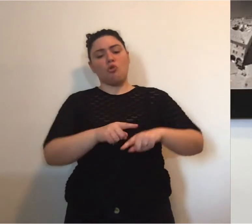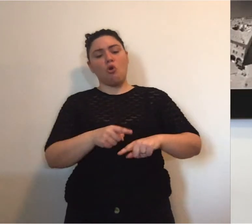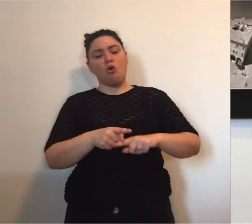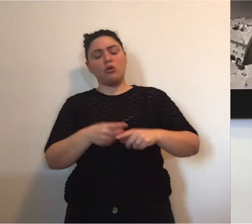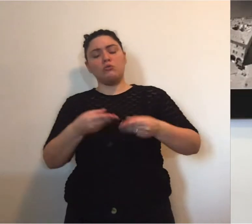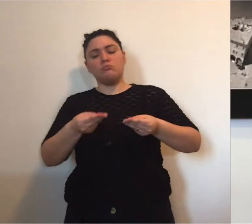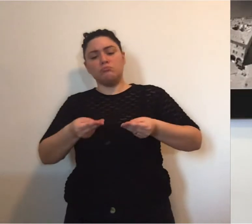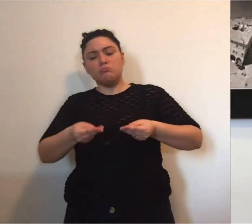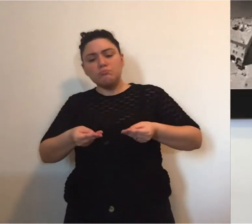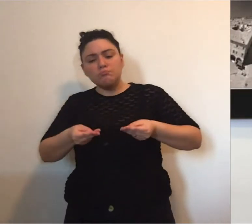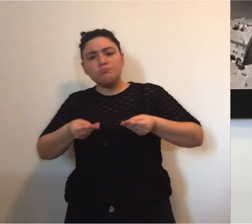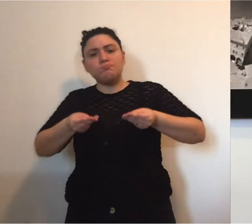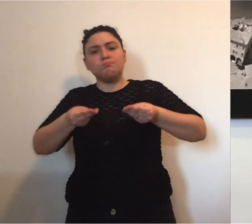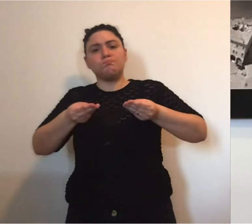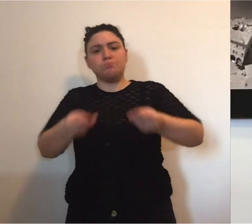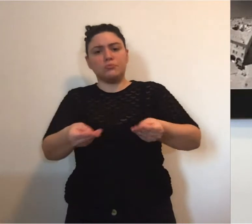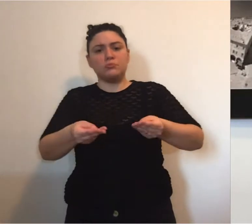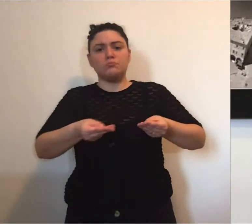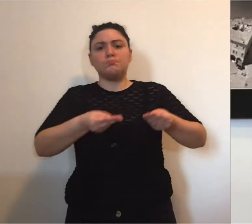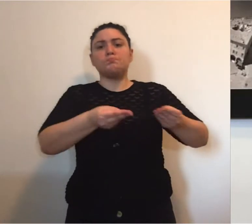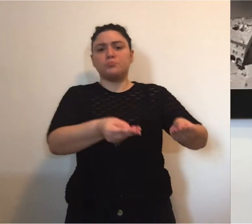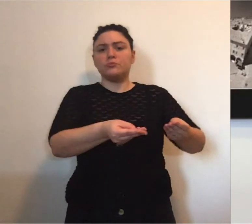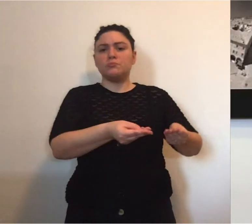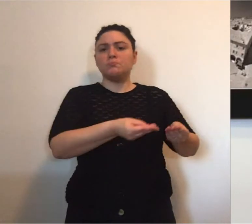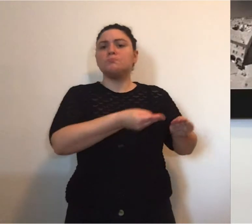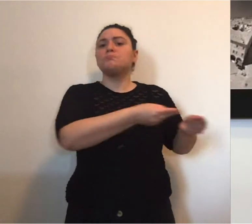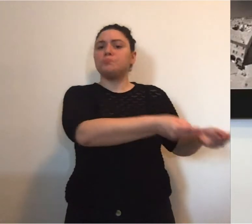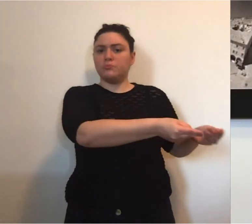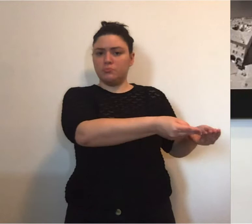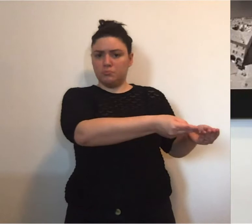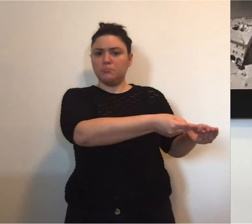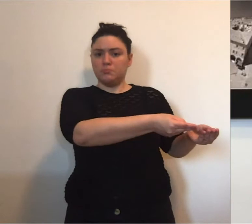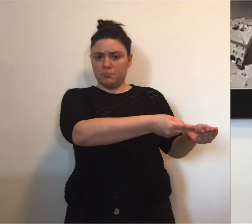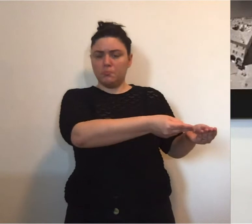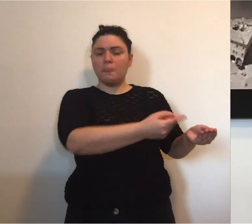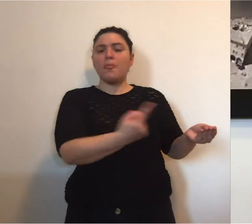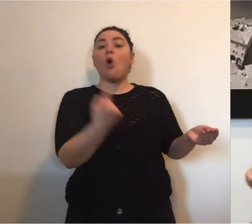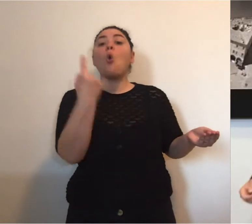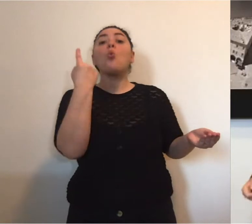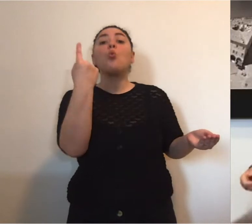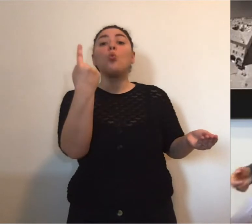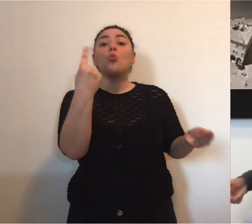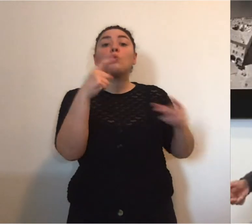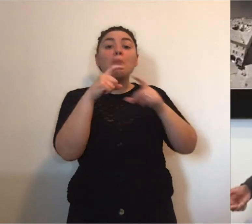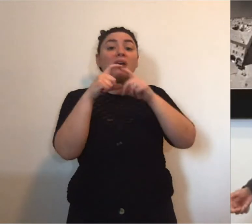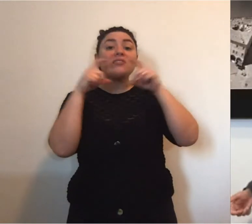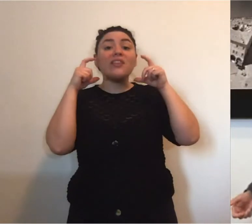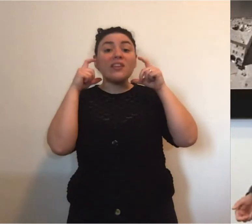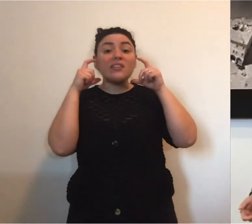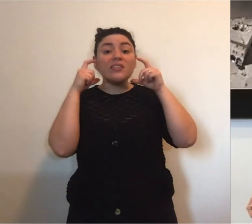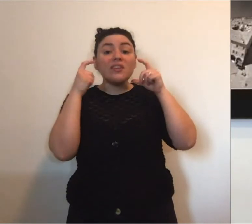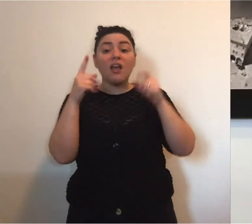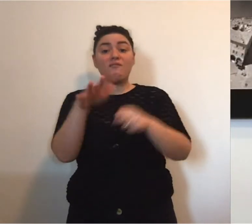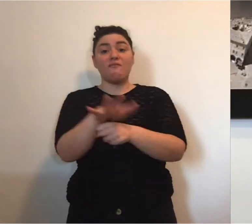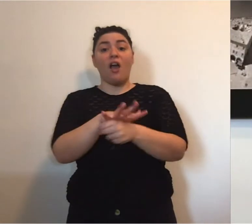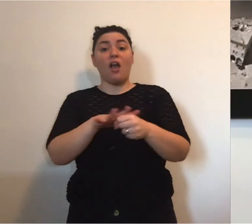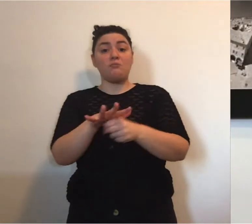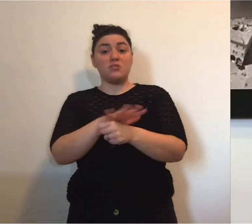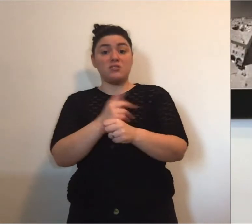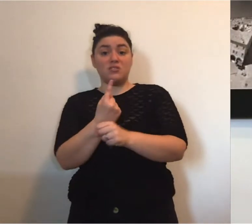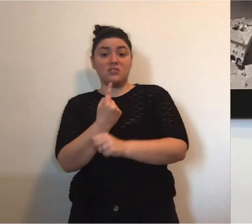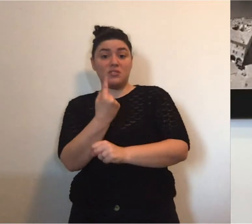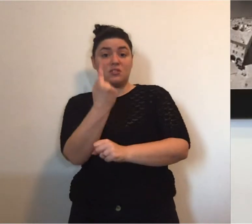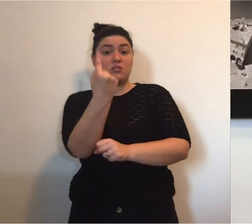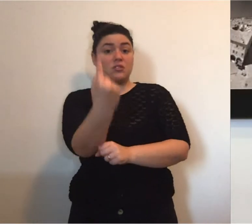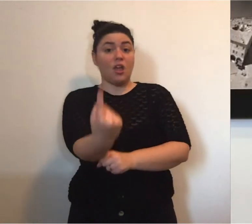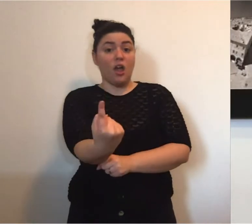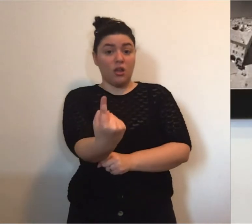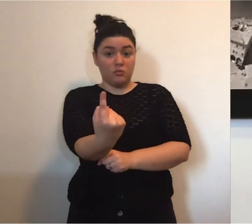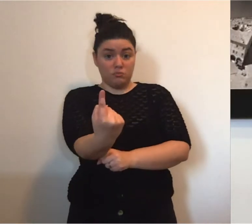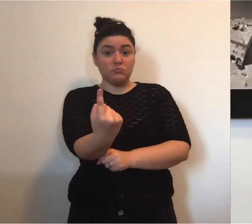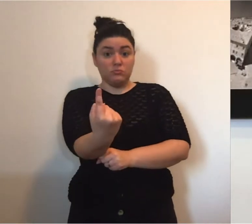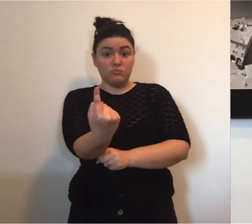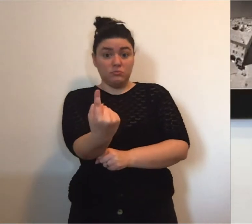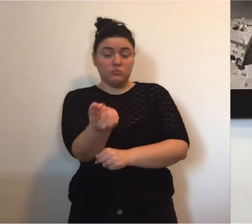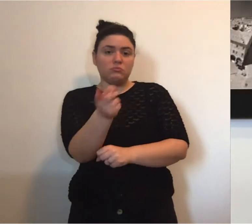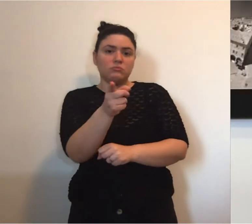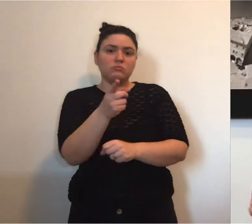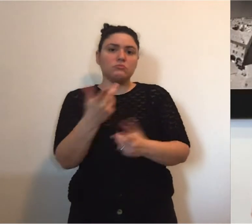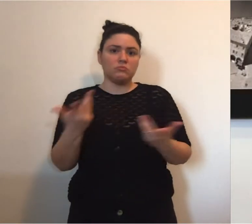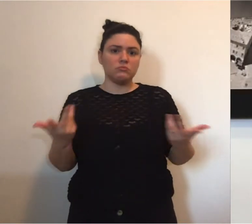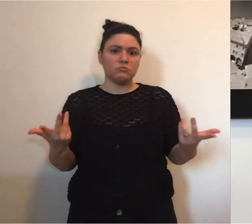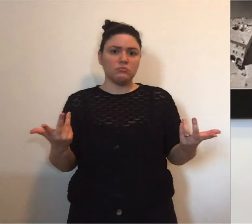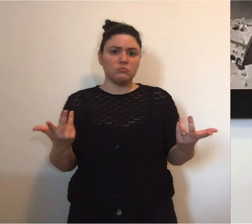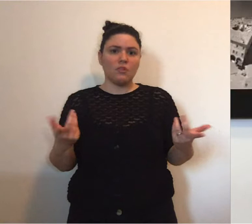riusciamo ad intervenire dando un certo numero di mascherine a nucleo familiare per esigenze che sono